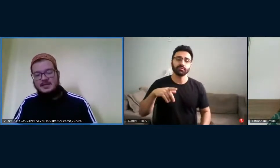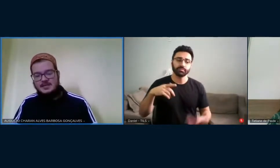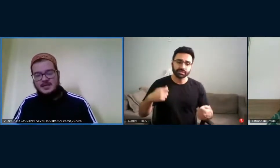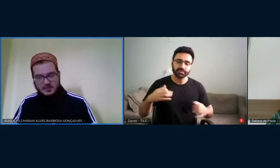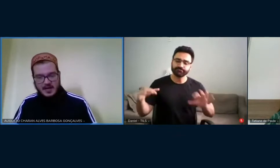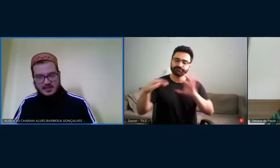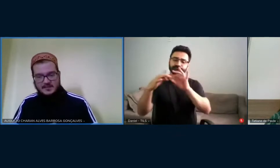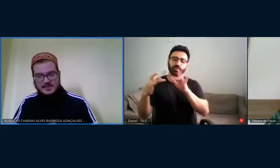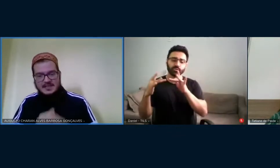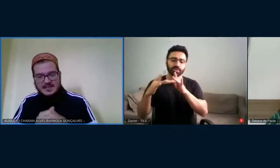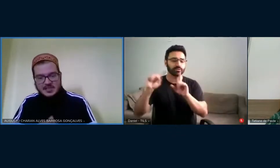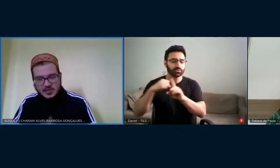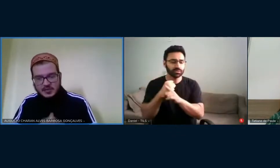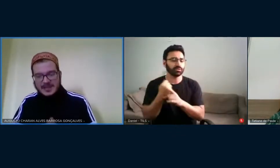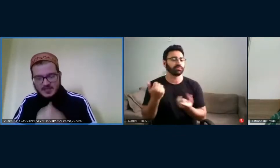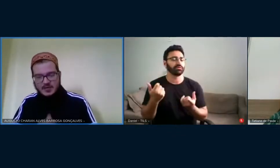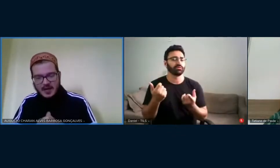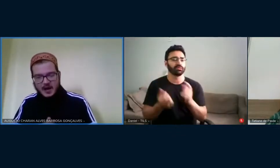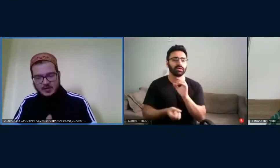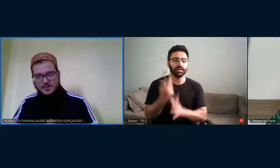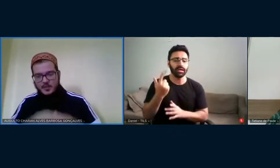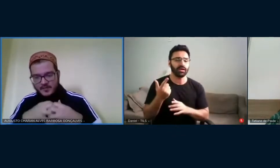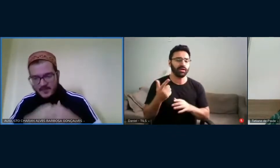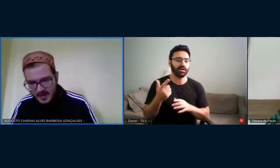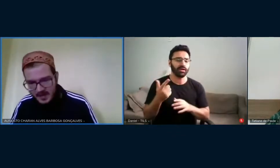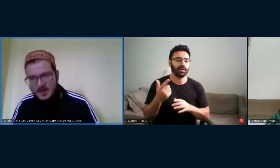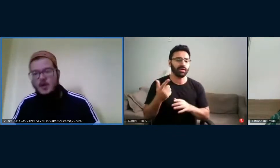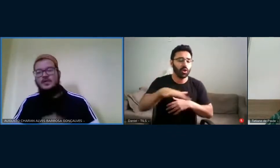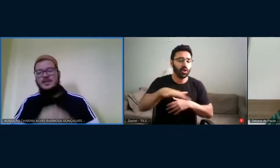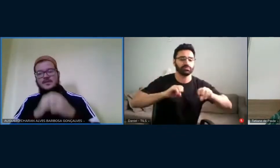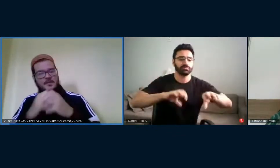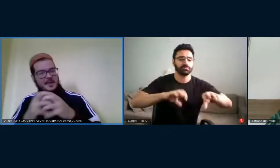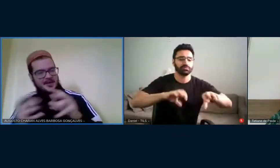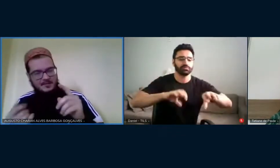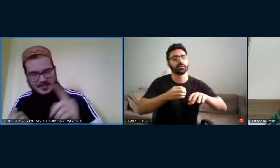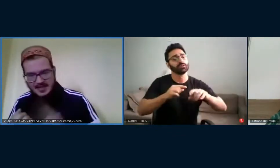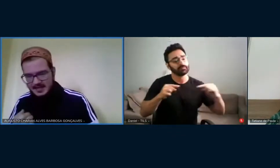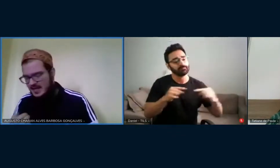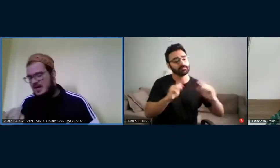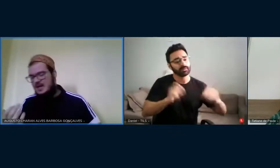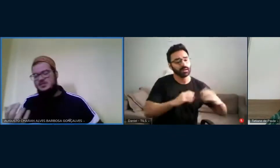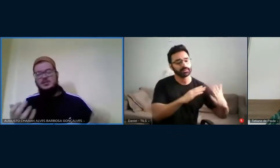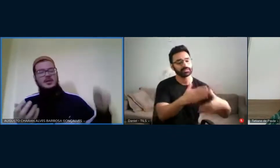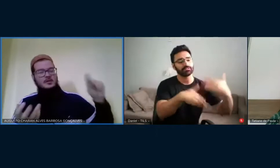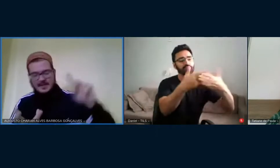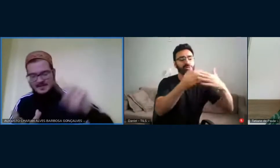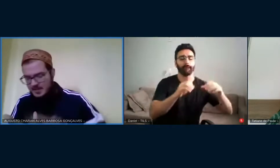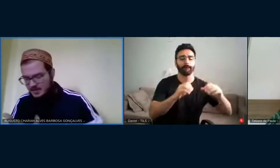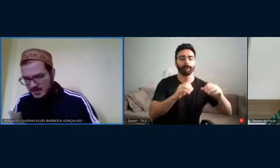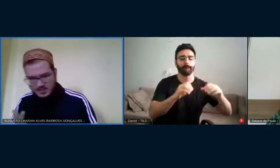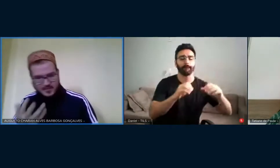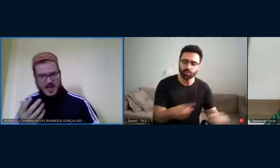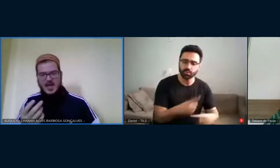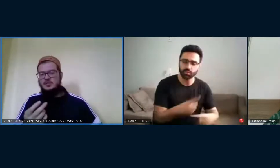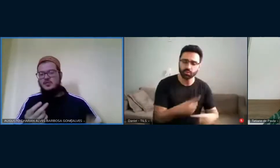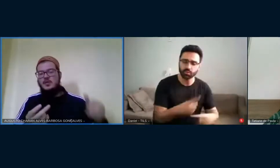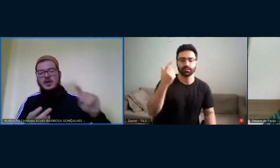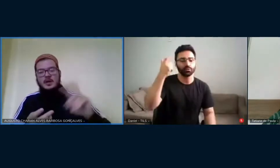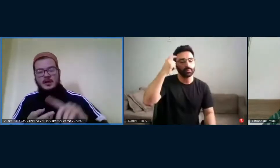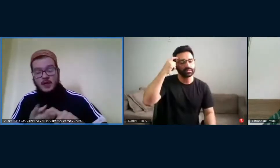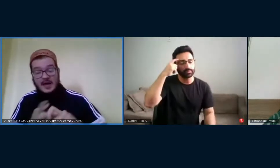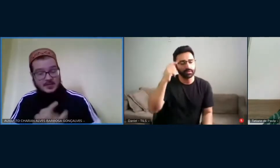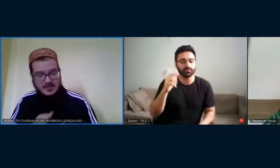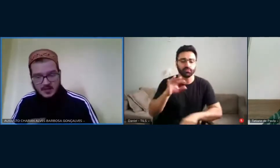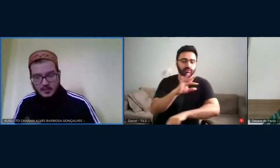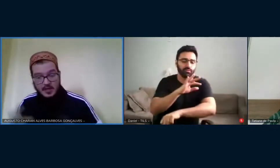ambientes educativos nesse sentido intencional, de promover o desenvolvimento da musicalidade, do pensamento aritmético,